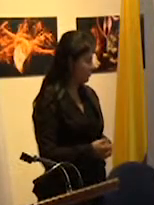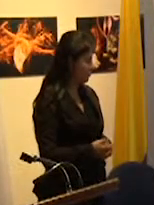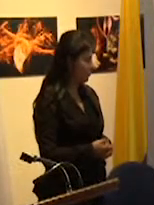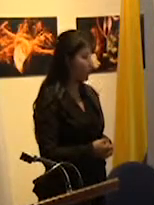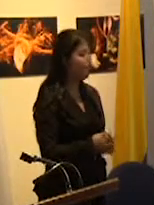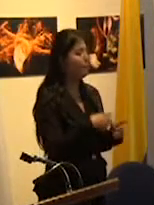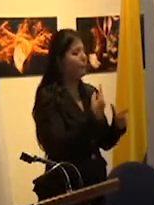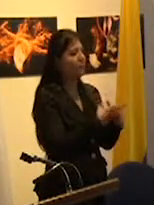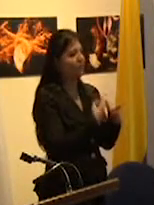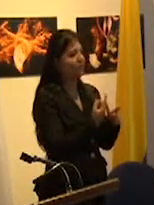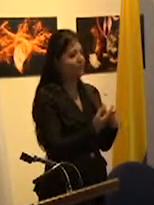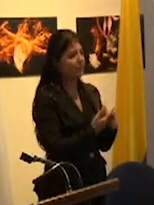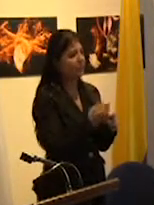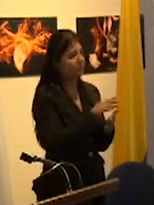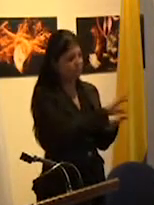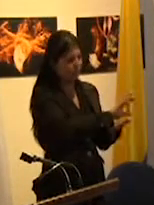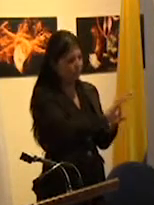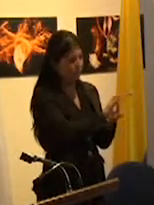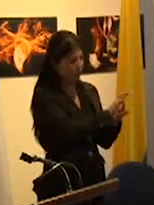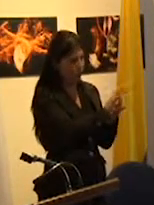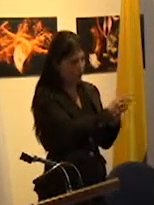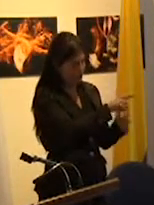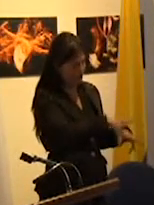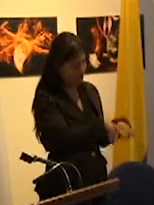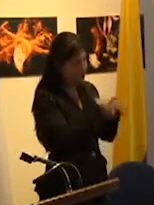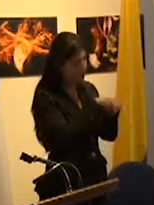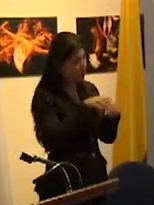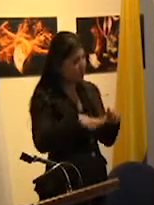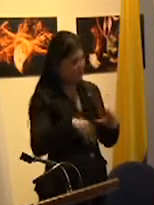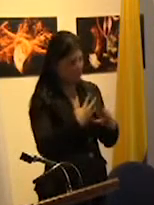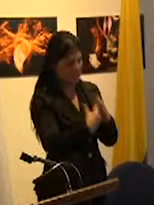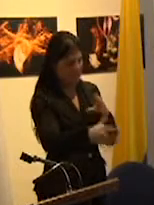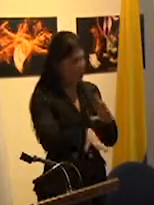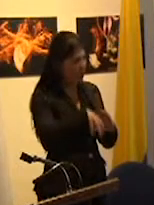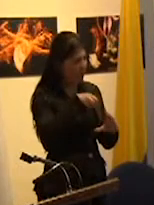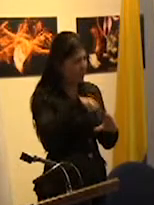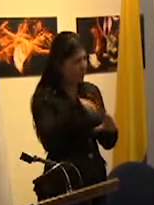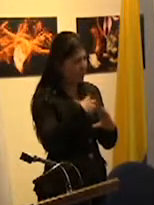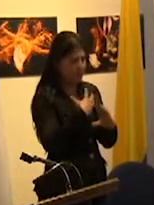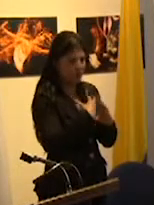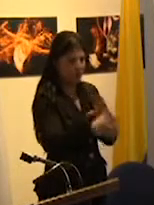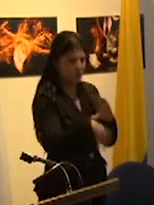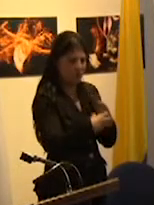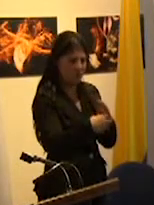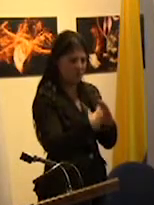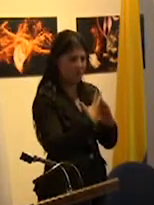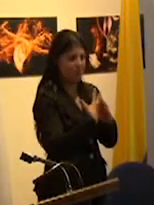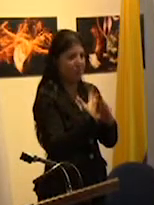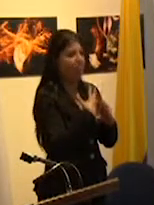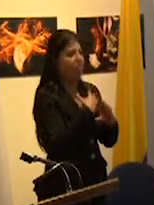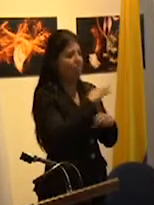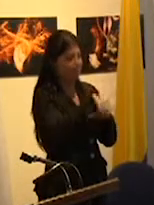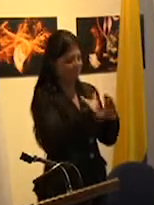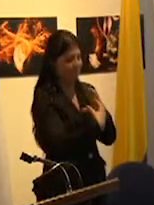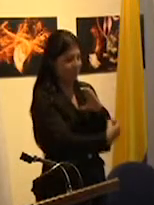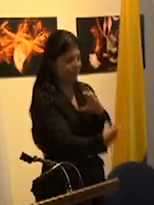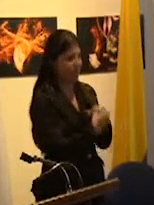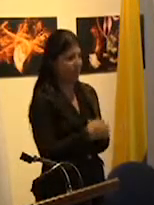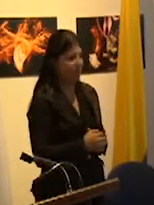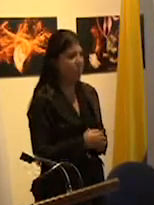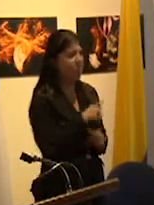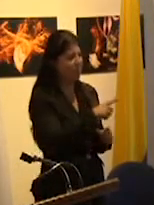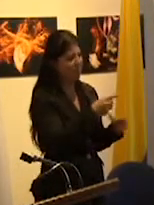entonces el modelo de sociedad que se configuró en el neoliberalismo es el de un conglomerado de